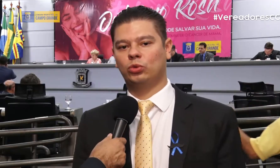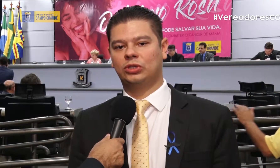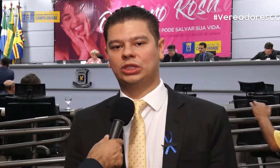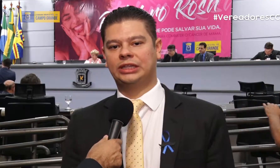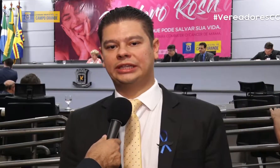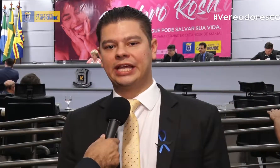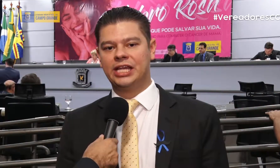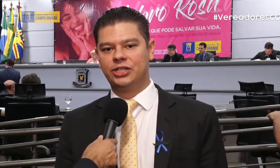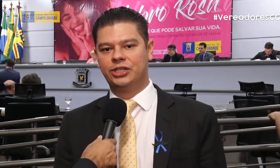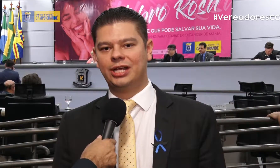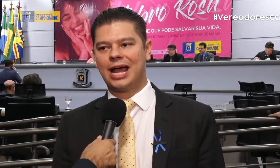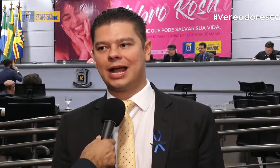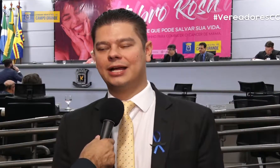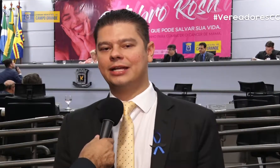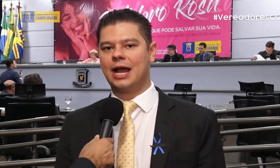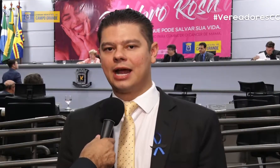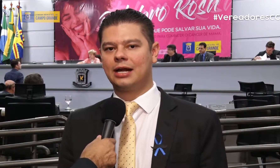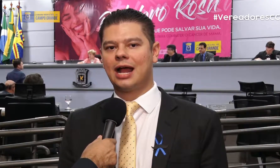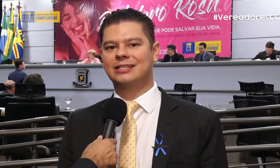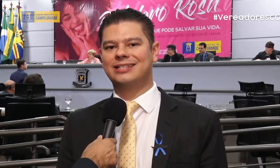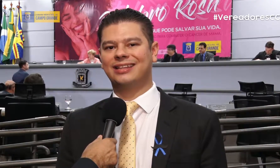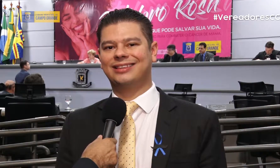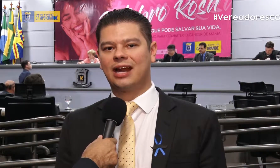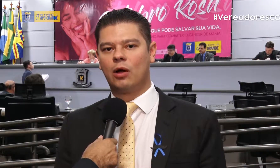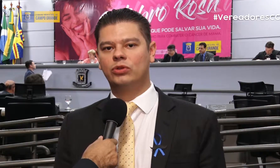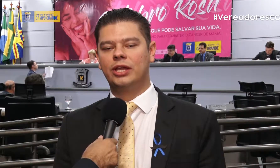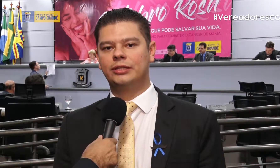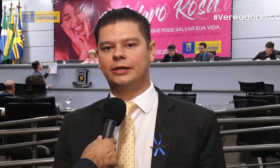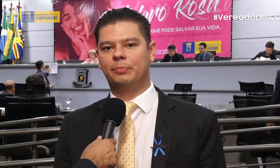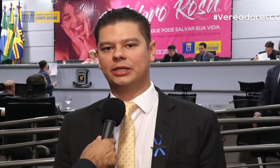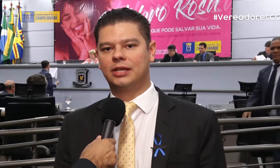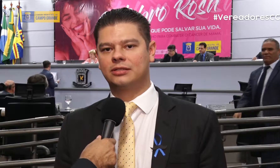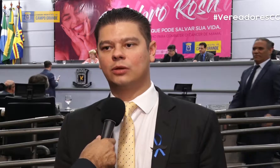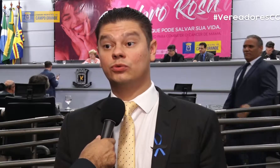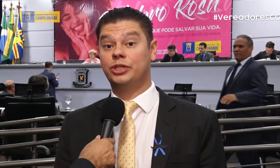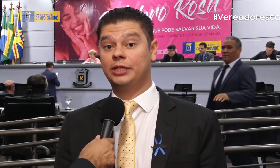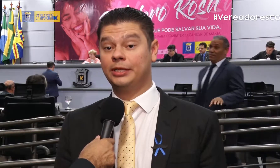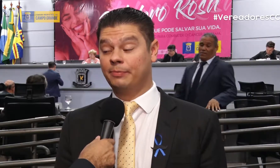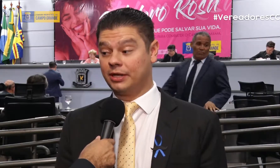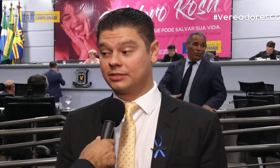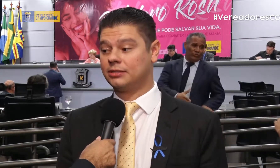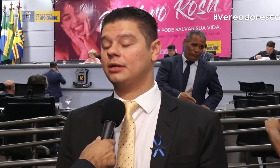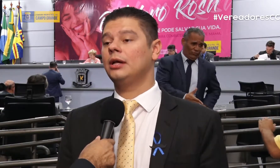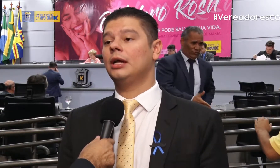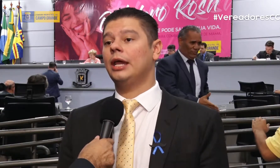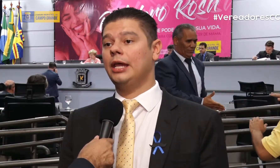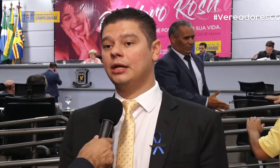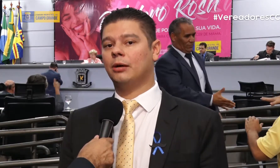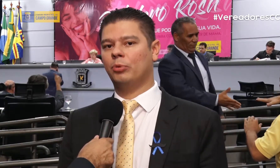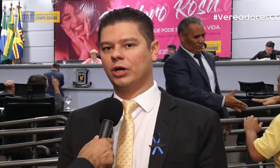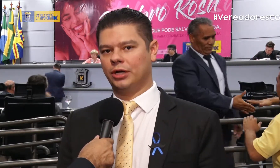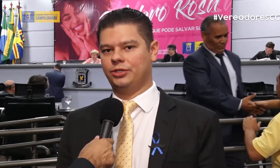tende a criar a central de interpretação de Libras em Campo Grande.